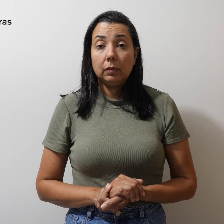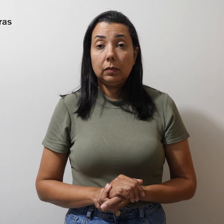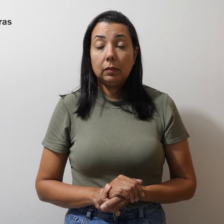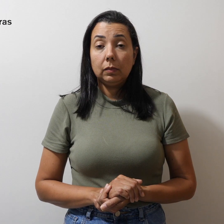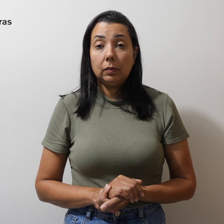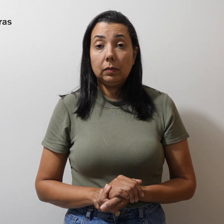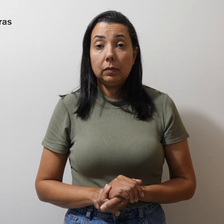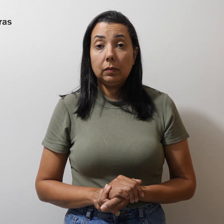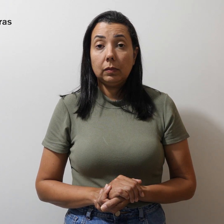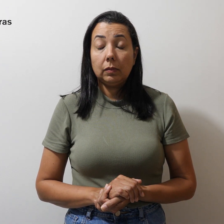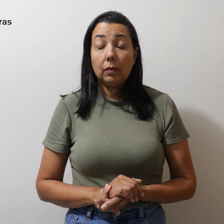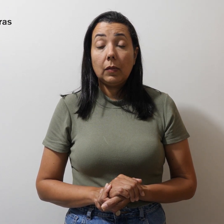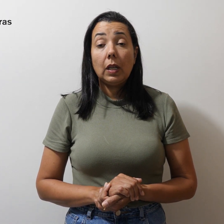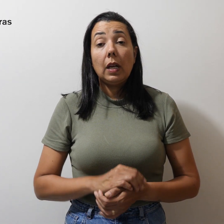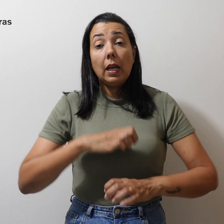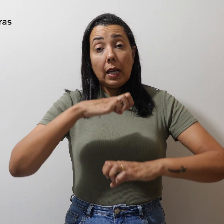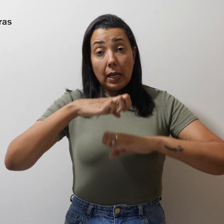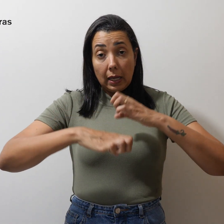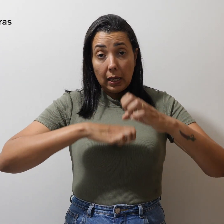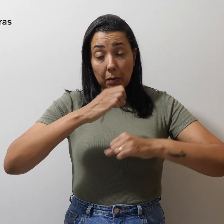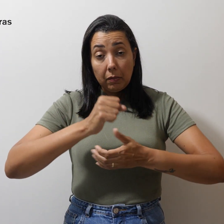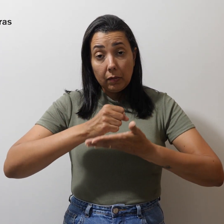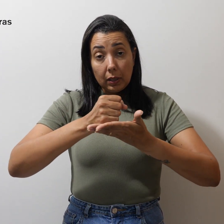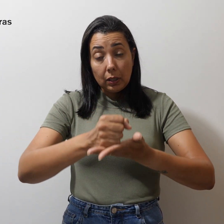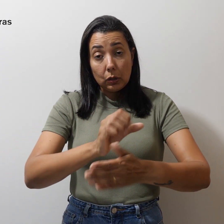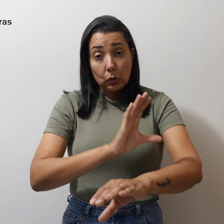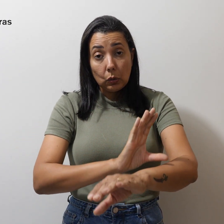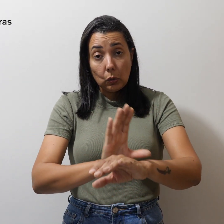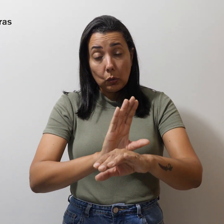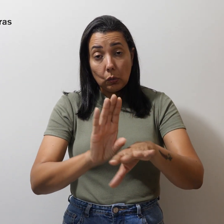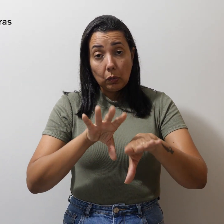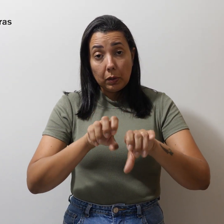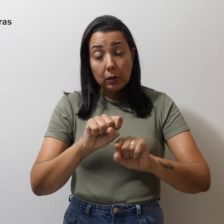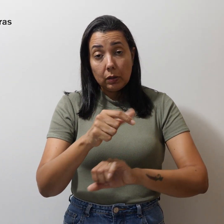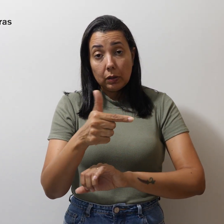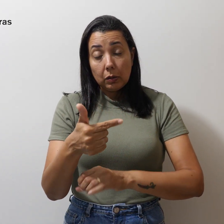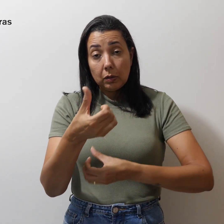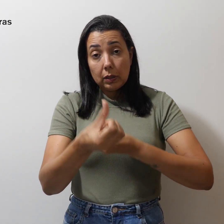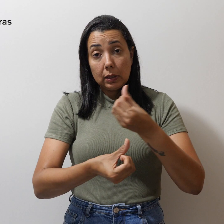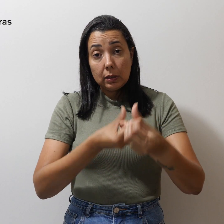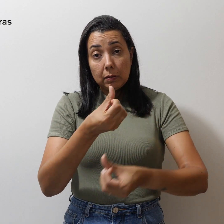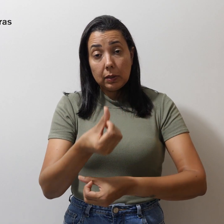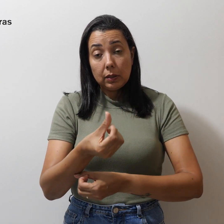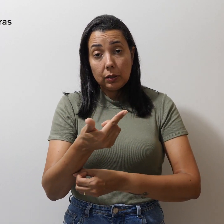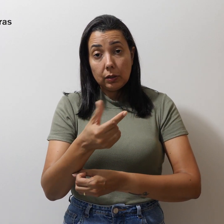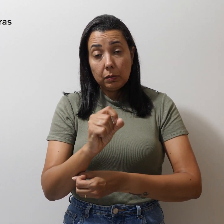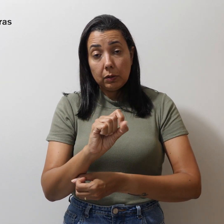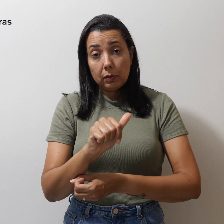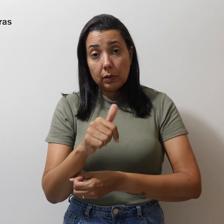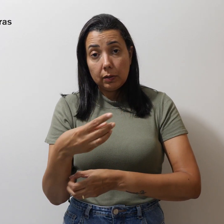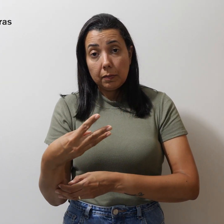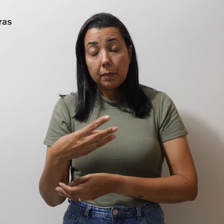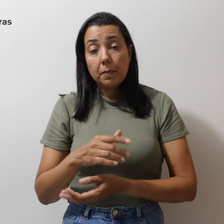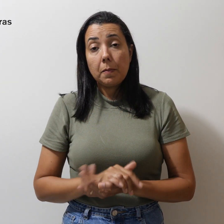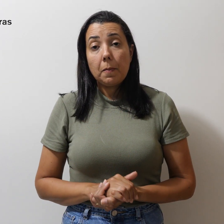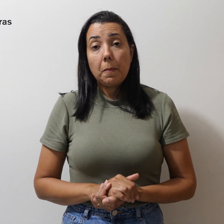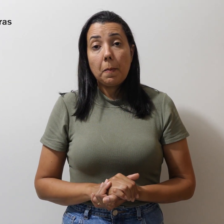EAP oferece cursos de formação para o segundo semestre de 2023. A